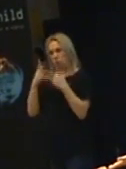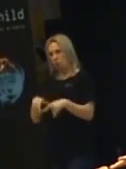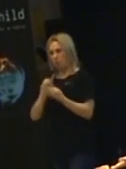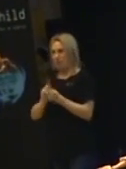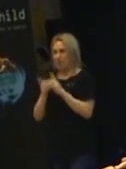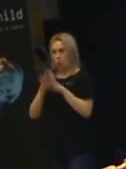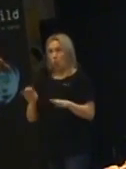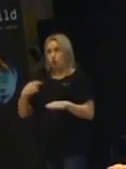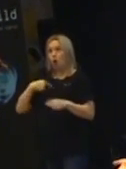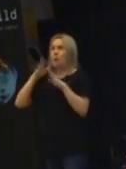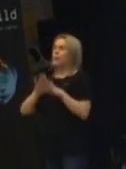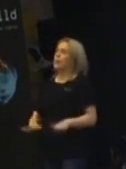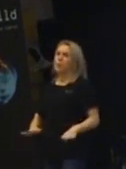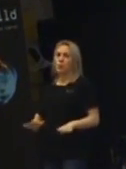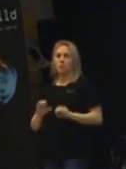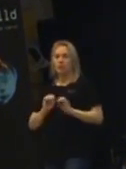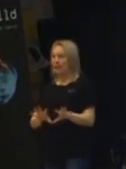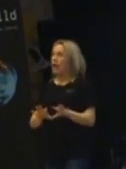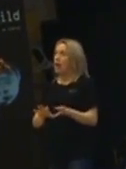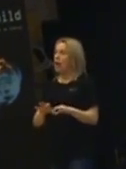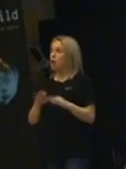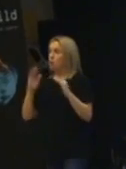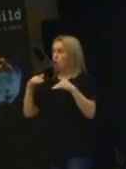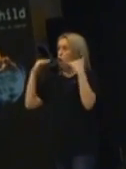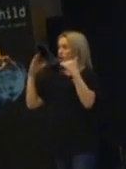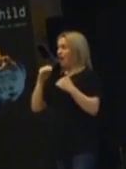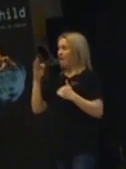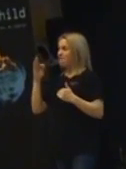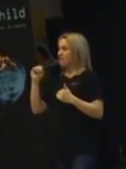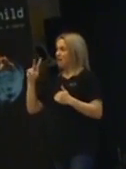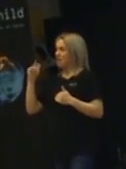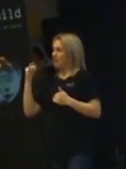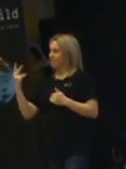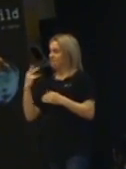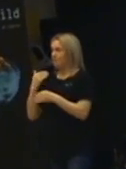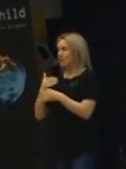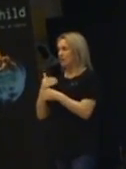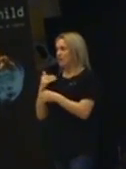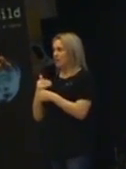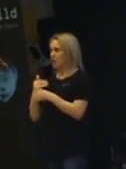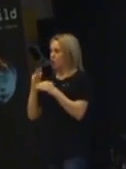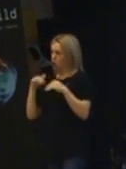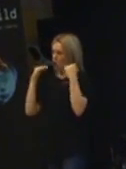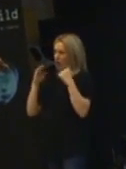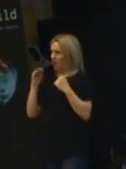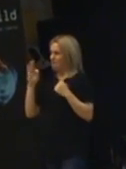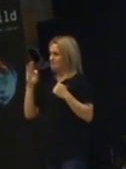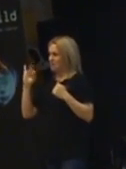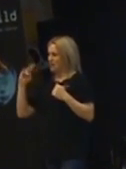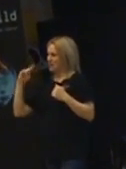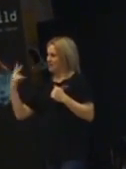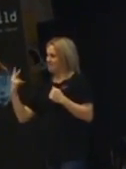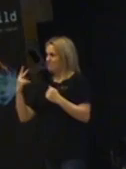lugn. Så är det inte. Utan då är det ett hög affektivt. Alltså hög affektivt beteende. Hög affektivt bemötande är ju inte